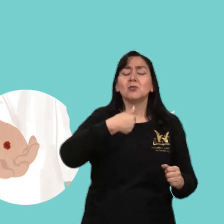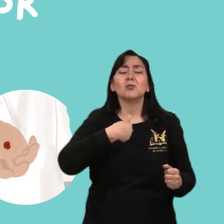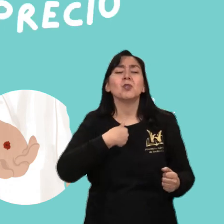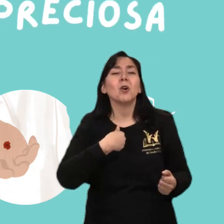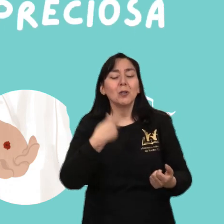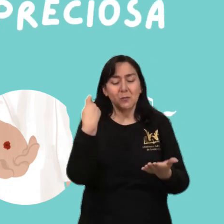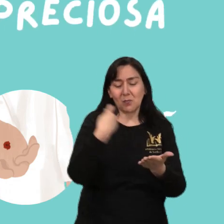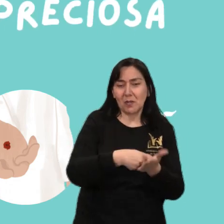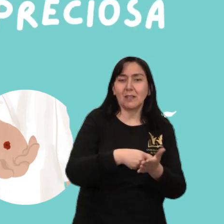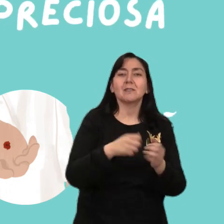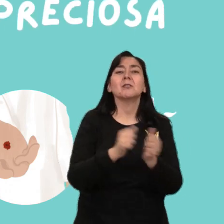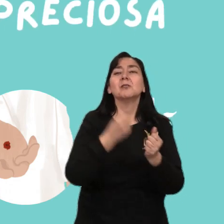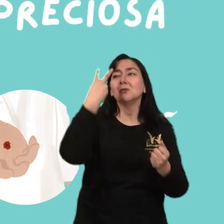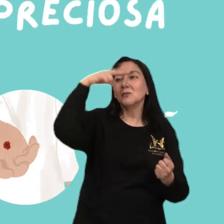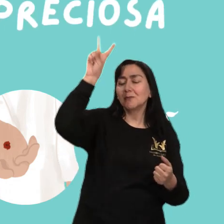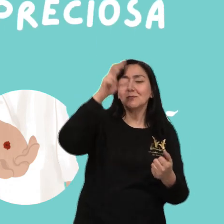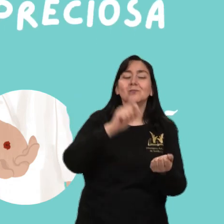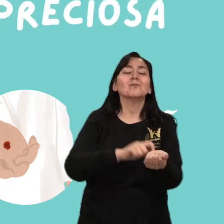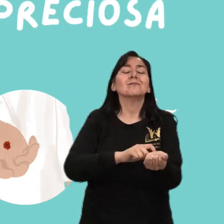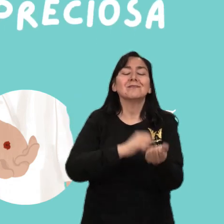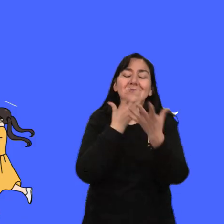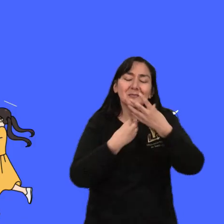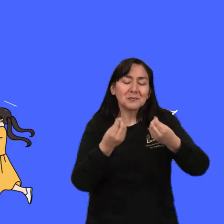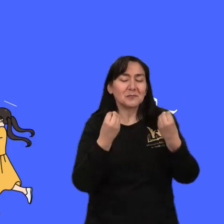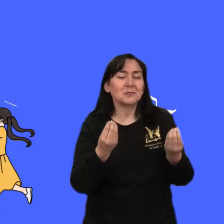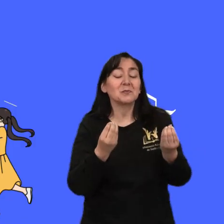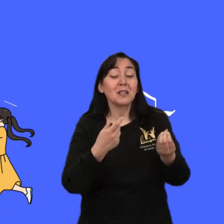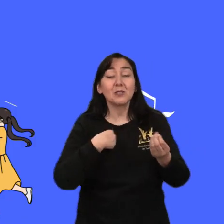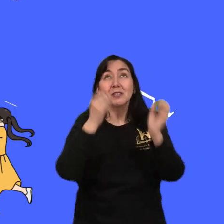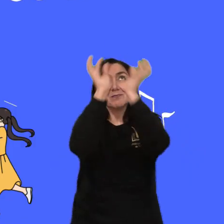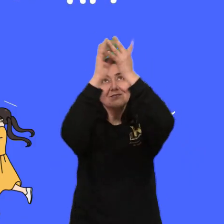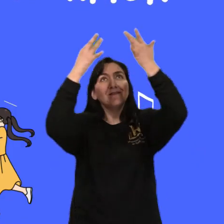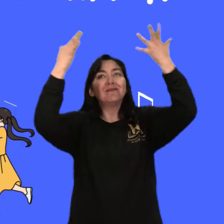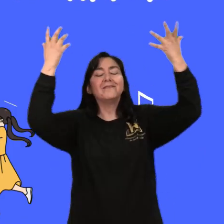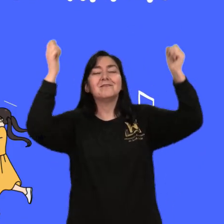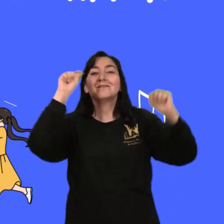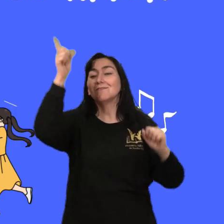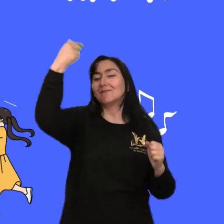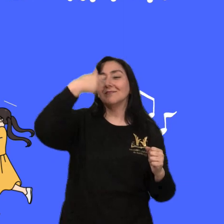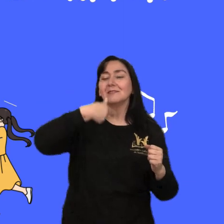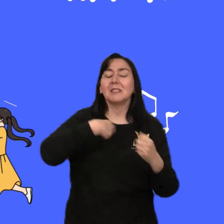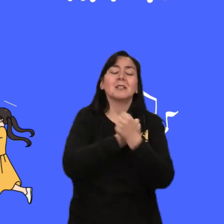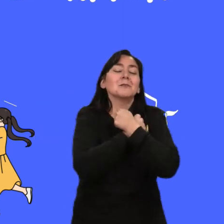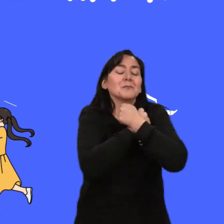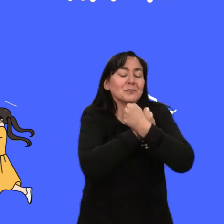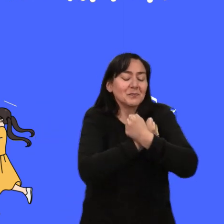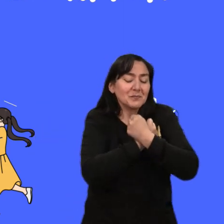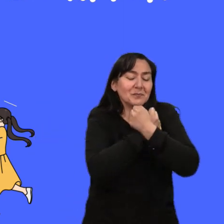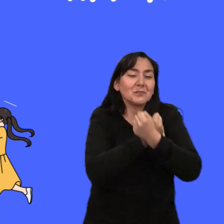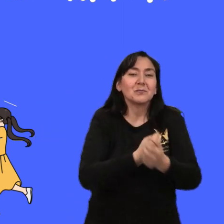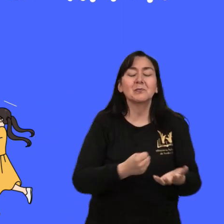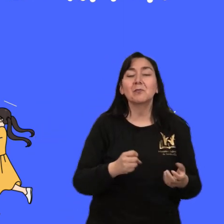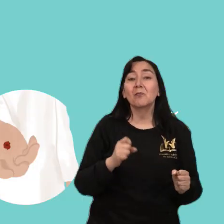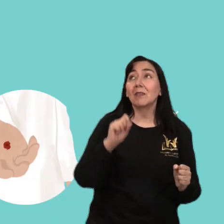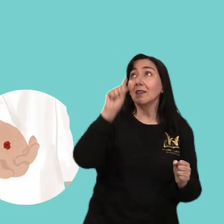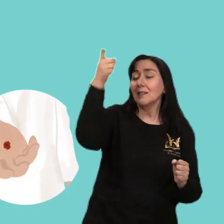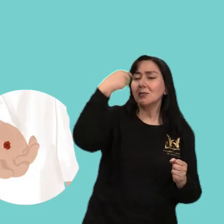Porque me compró Con su sangre preciosa le alabaré Por su amor,